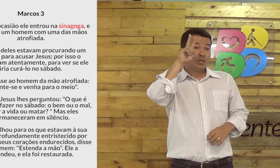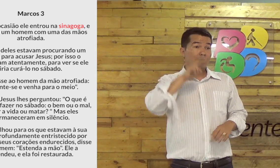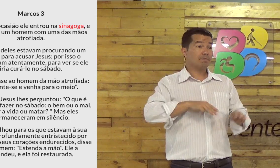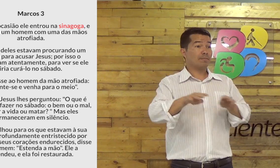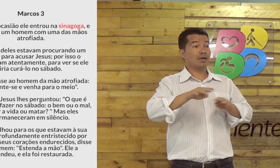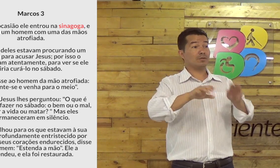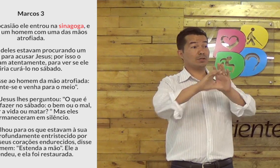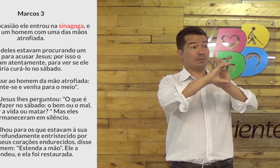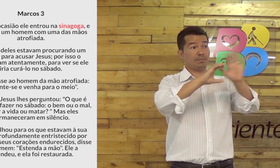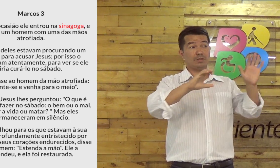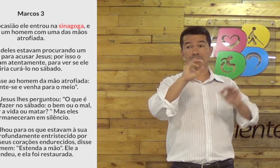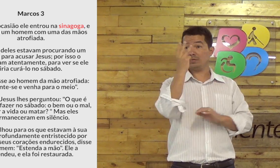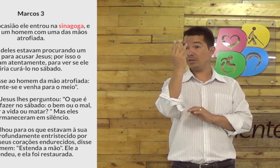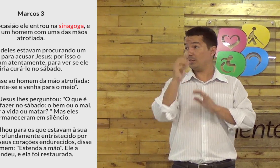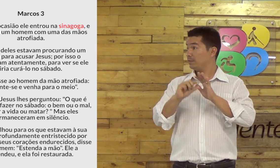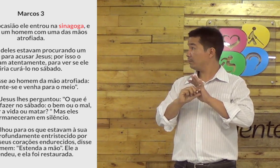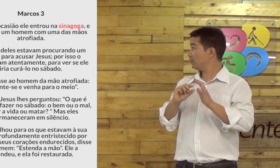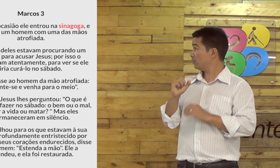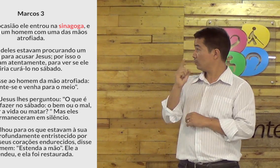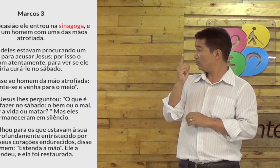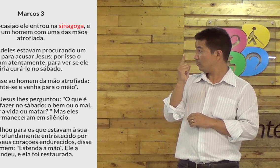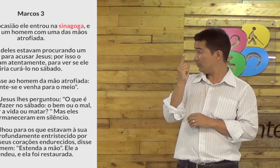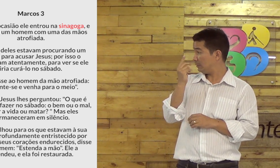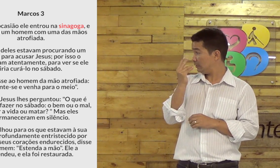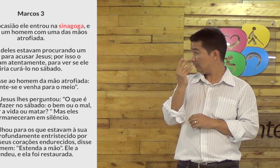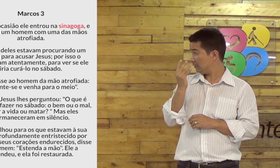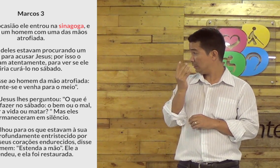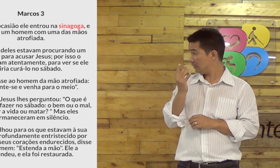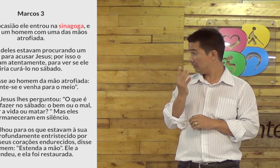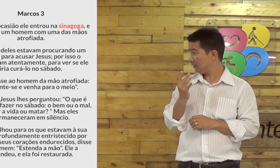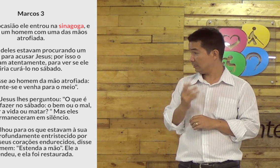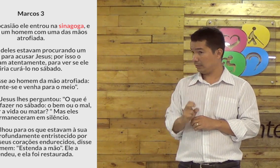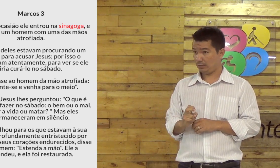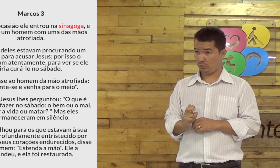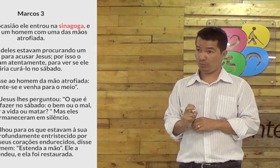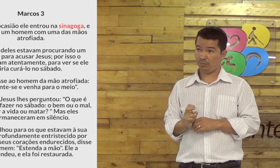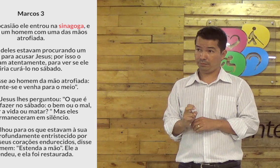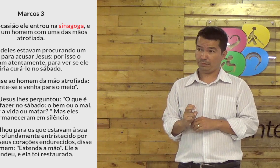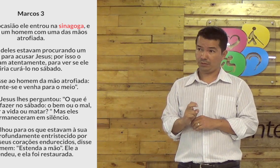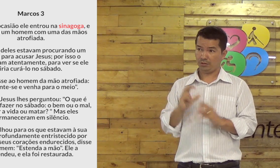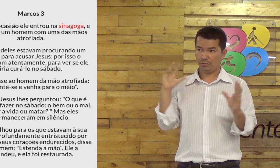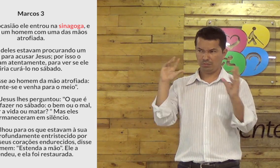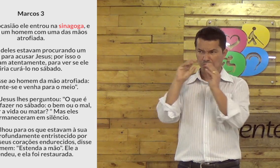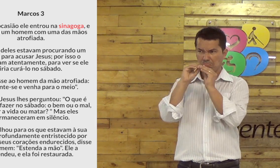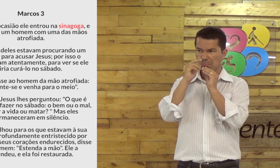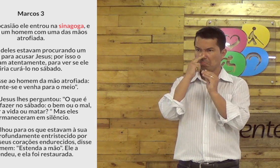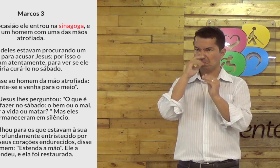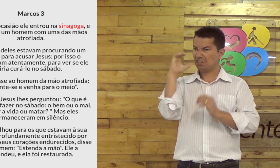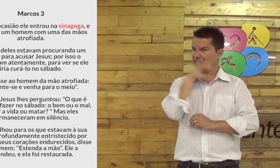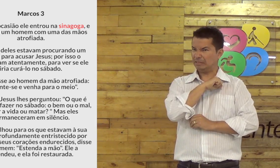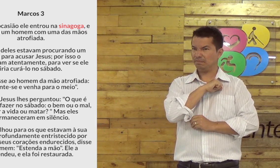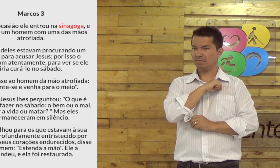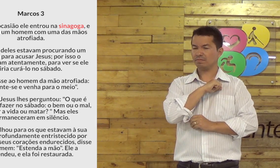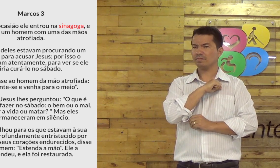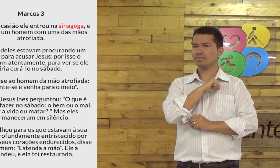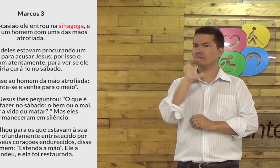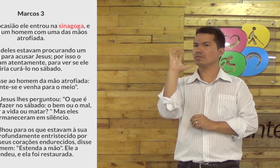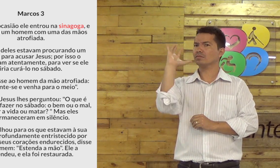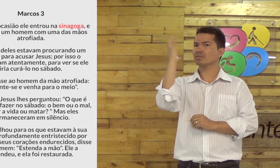Esse texto é de Marcos 3, 1 ao 5, né? É um texto curto, ele não é